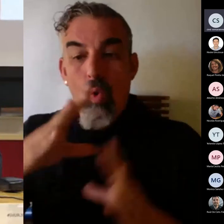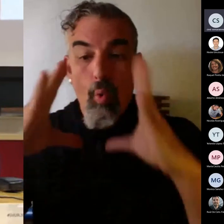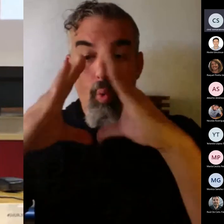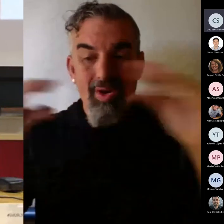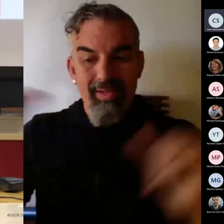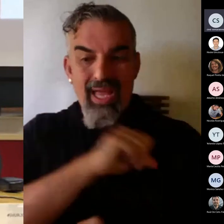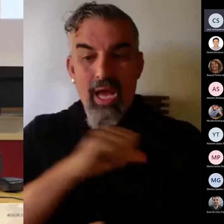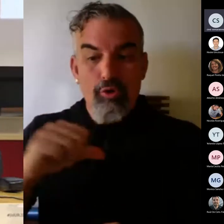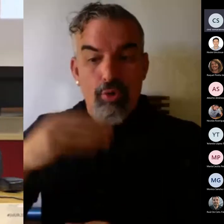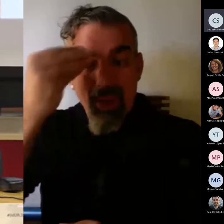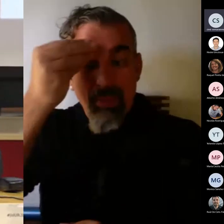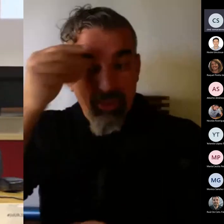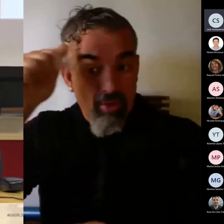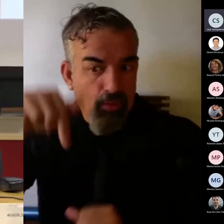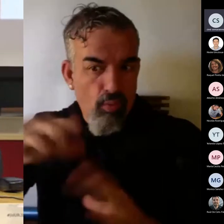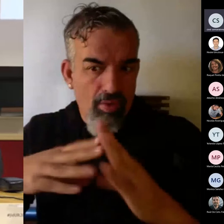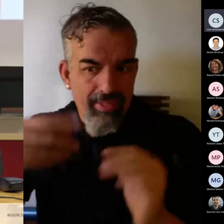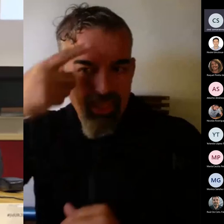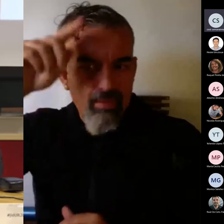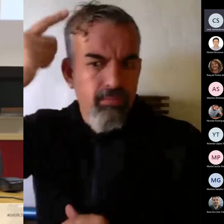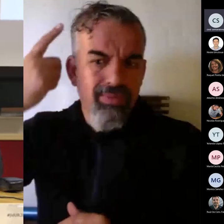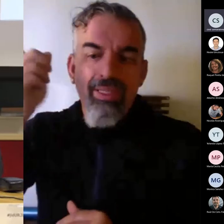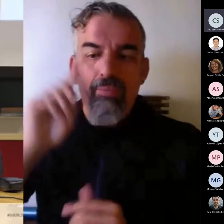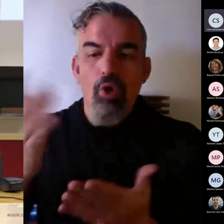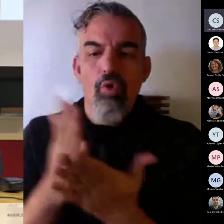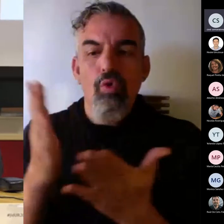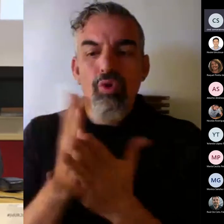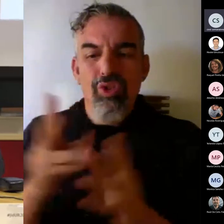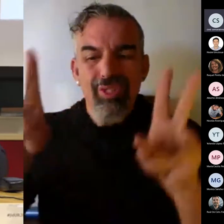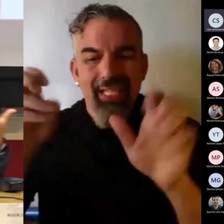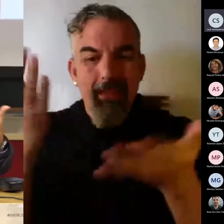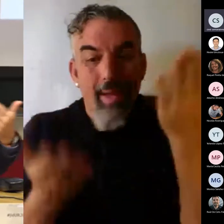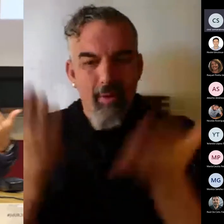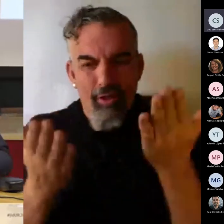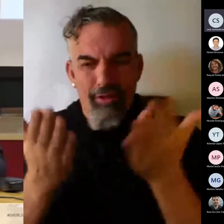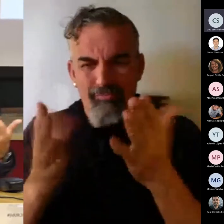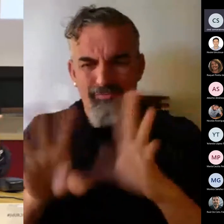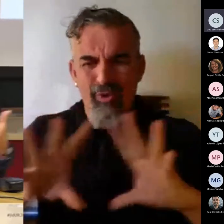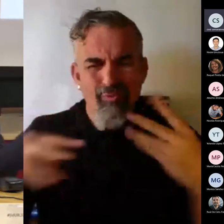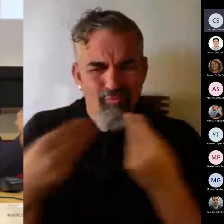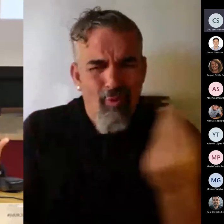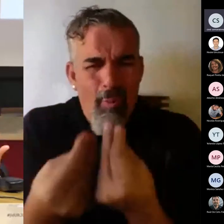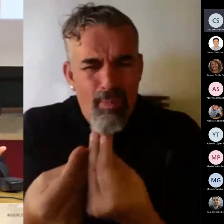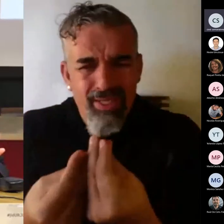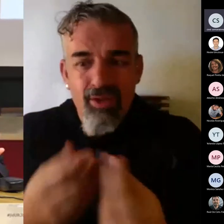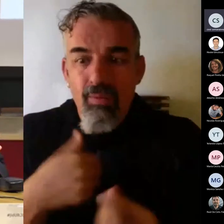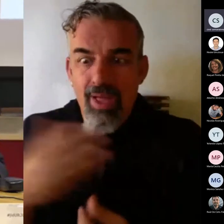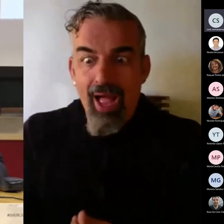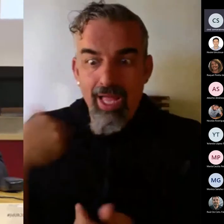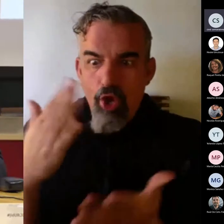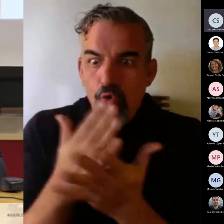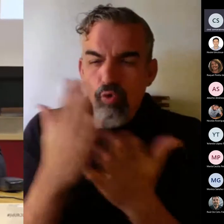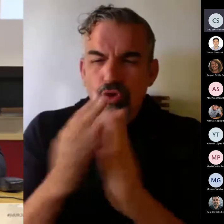los cursos de formación docente sobre aspectos de evaluación se llenan. Ayer, Paula dio uno y se llenó.